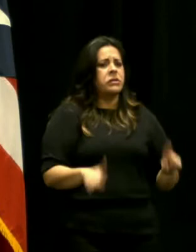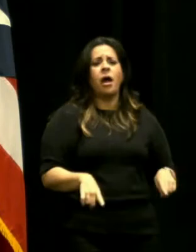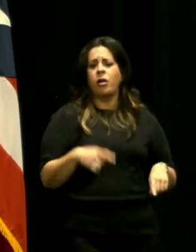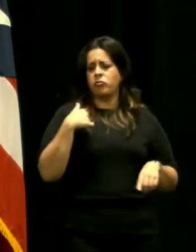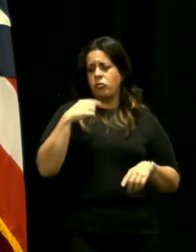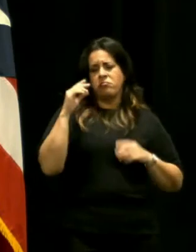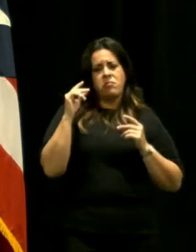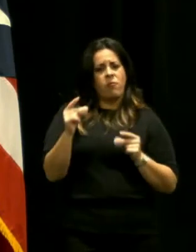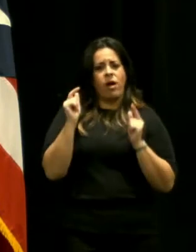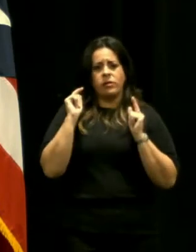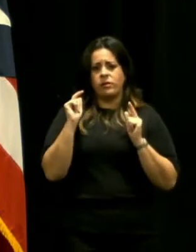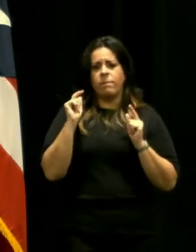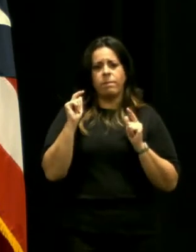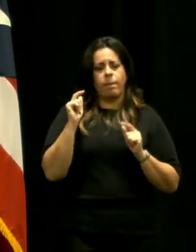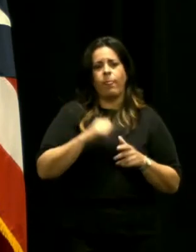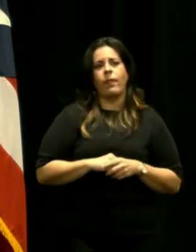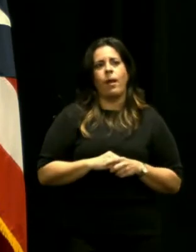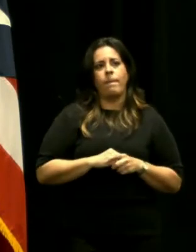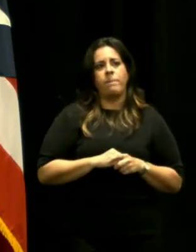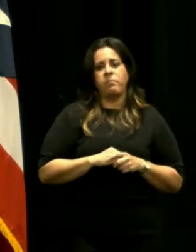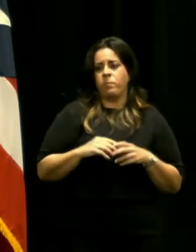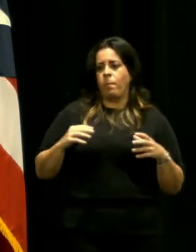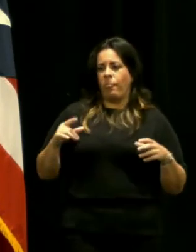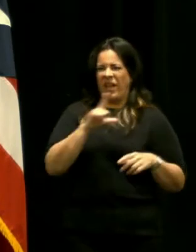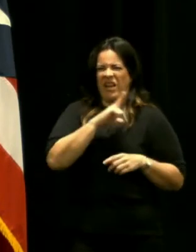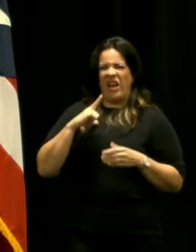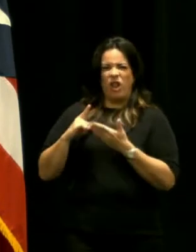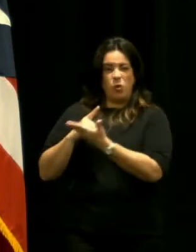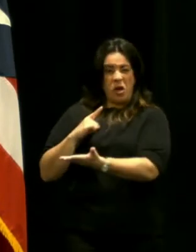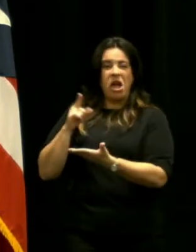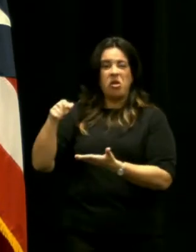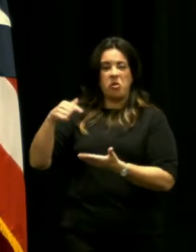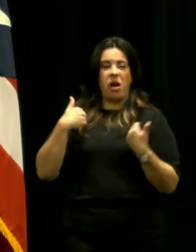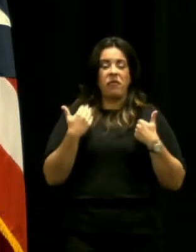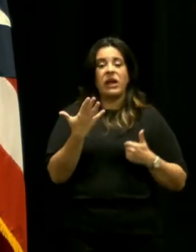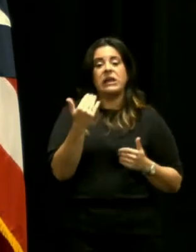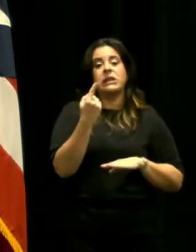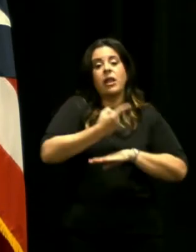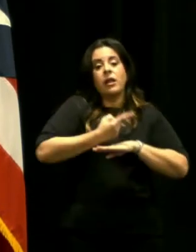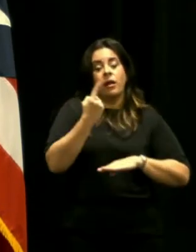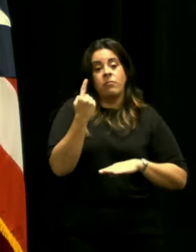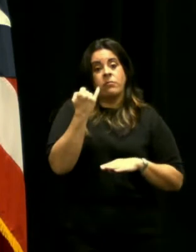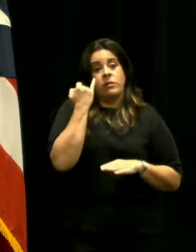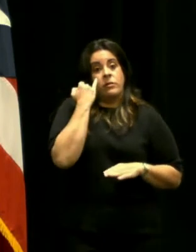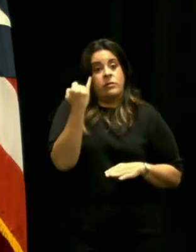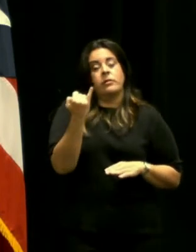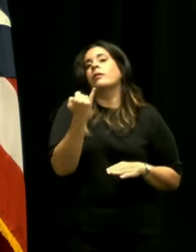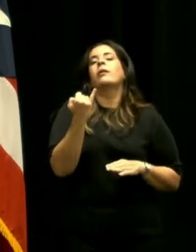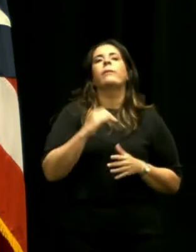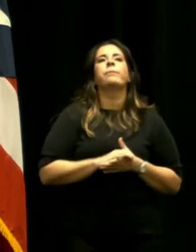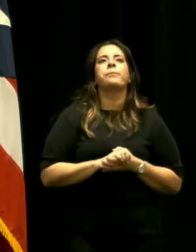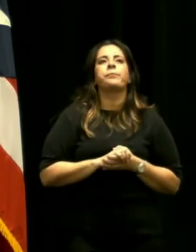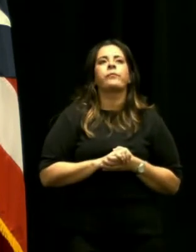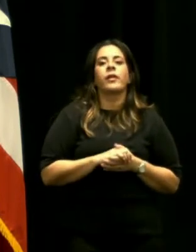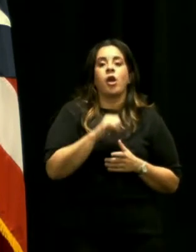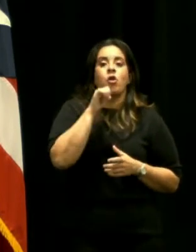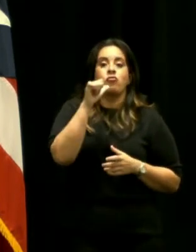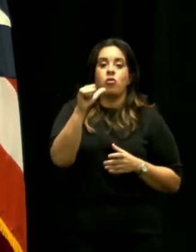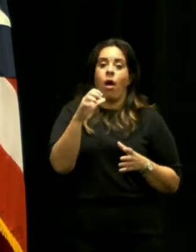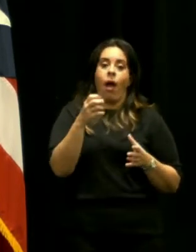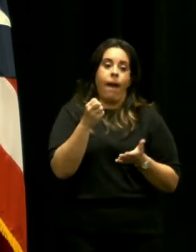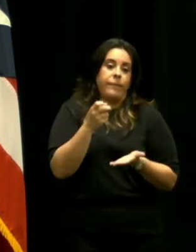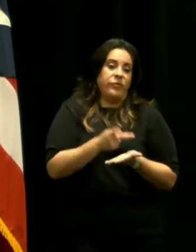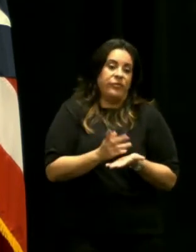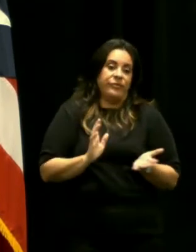futuro inmediato y entonces la asamblea legislativa tendrá 15 días de no pues confirmarlos